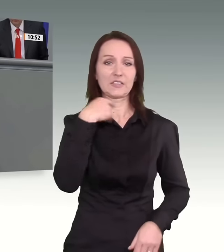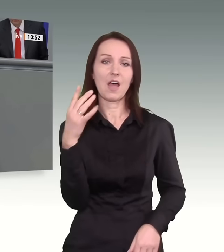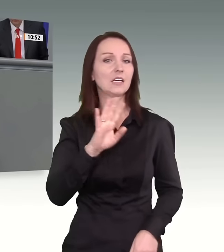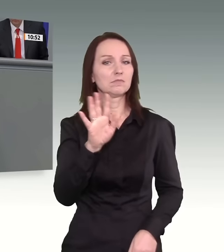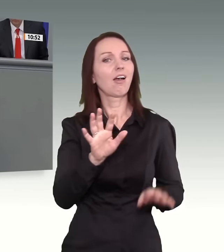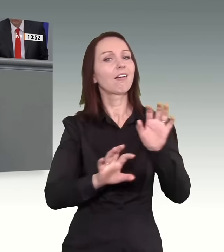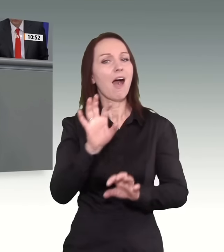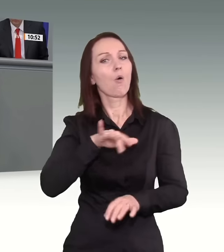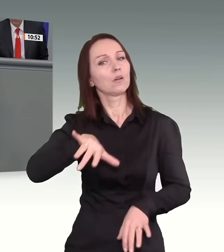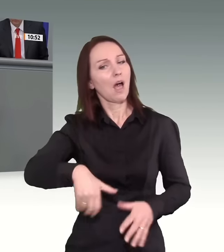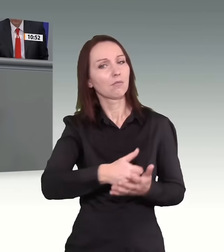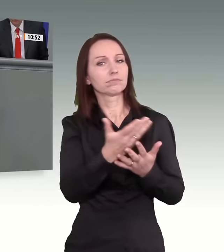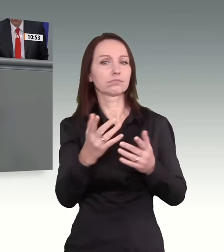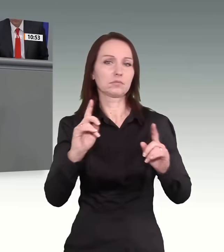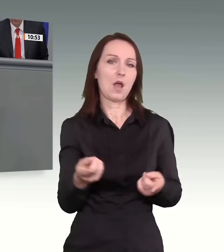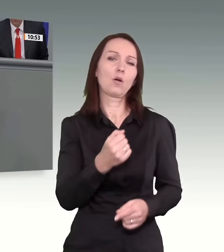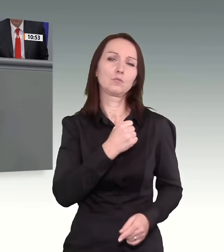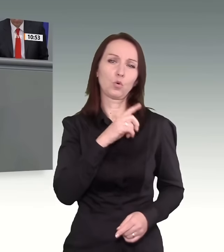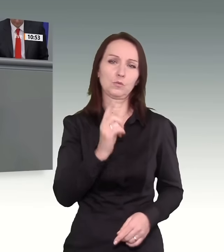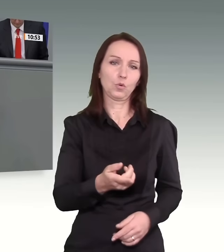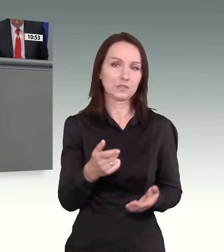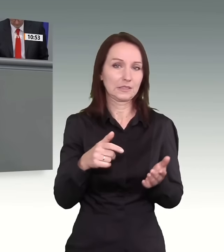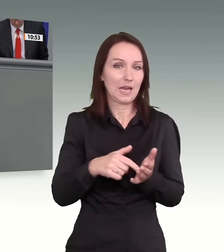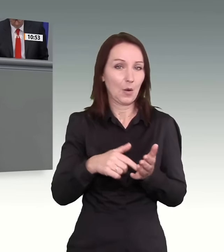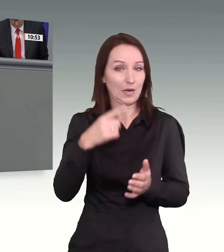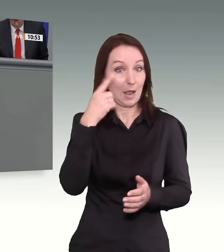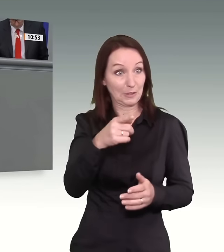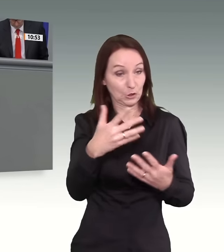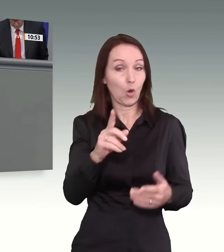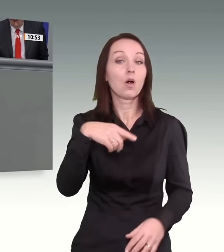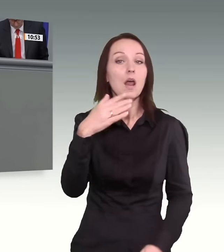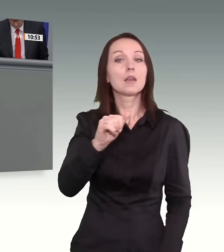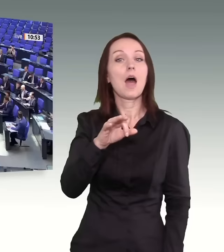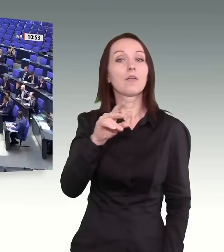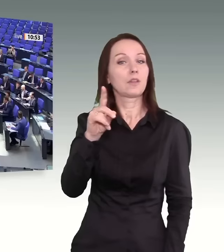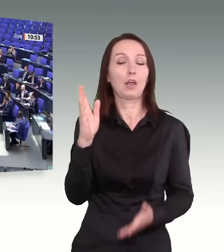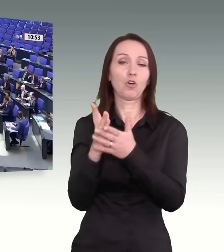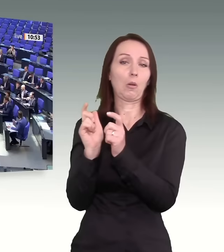zu zeigen. Weil ich glaube, das macht am Ende die AfD wirklich klein. Vielen Dank.